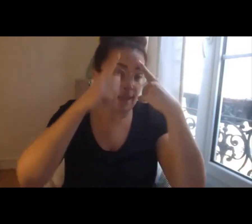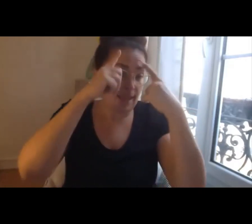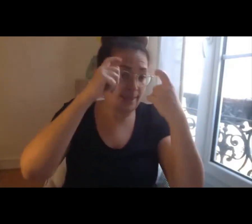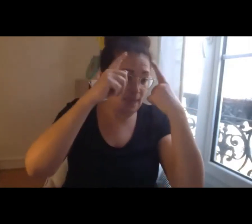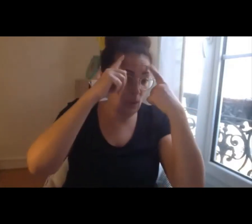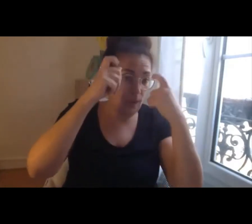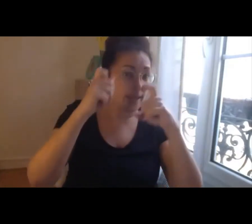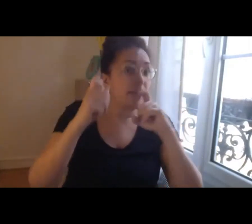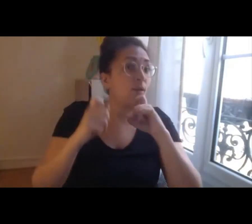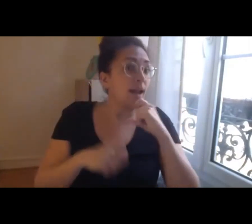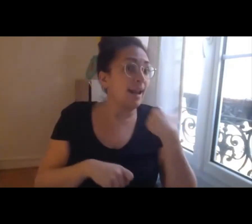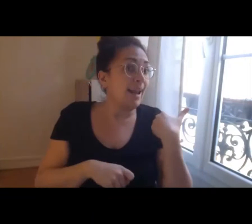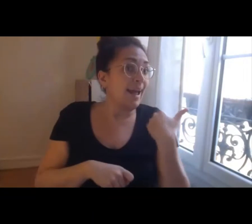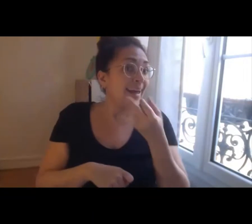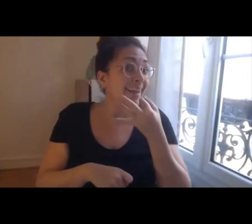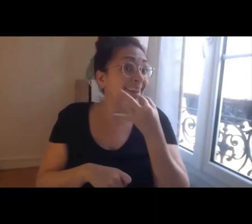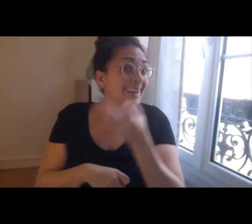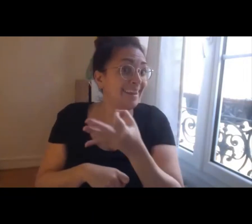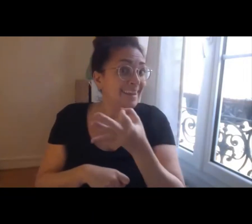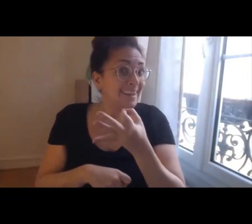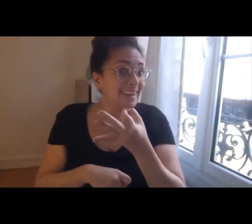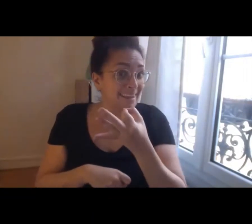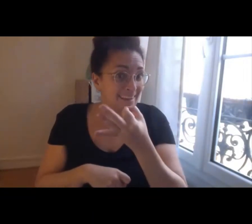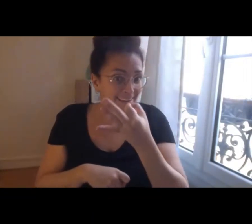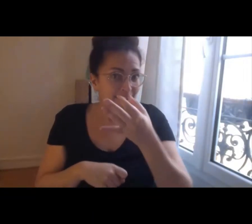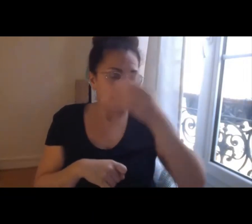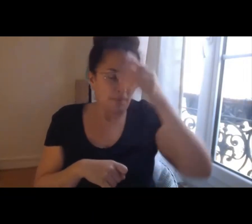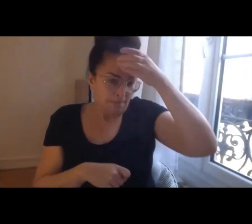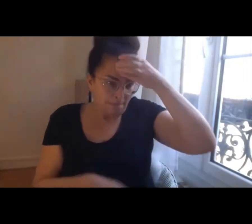disais tout à l'heure, du transfert des connaissances.